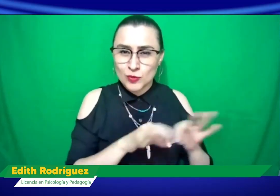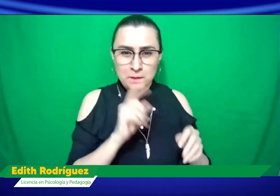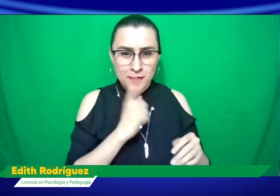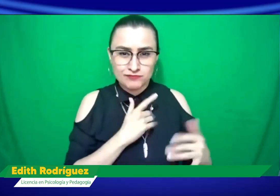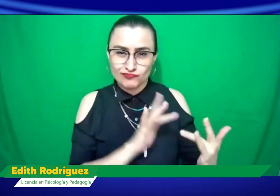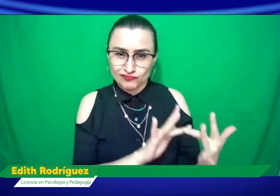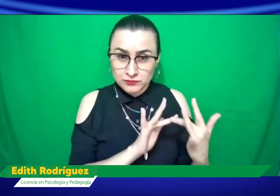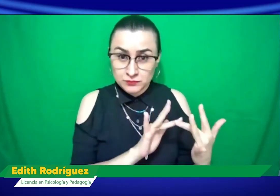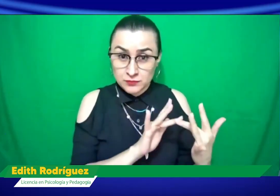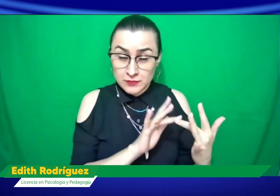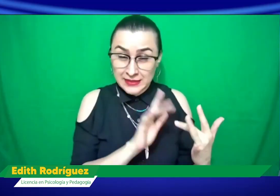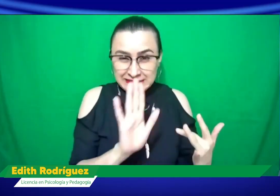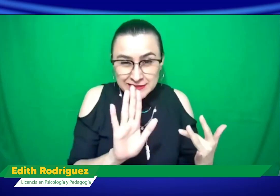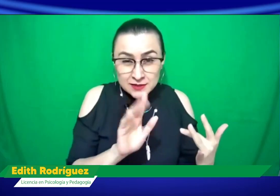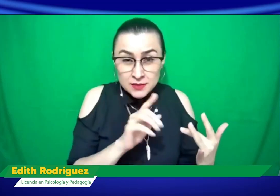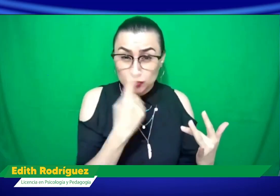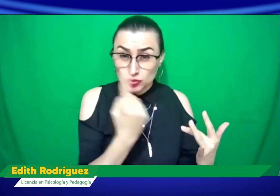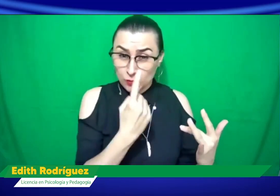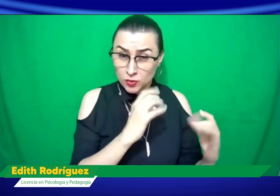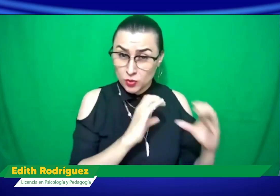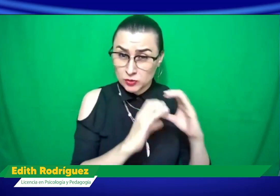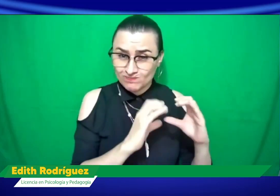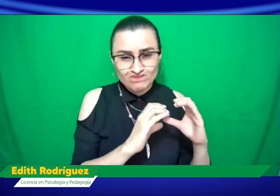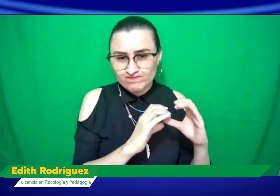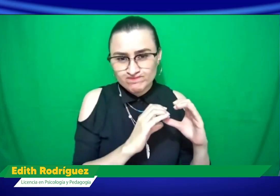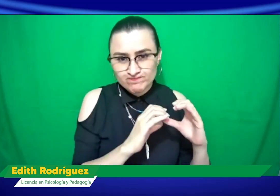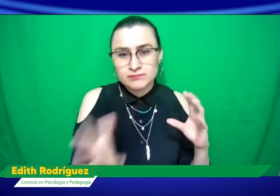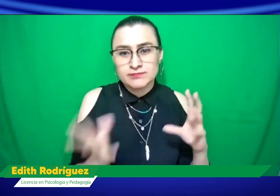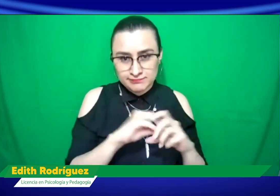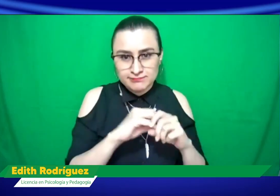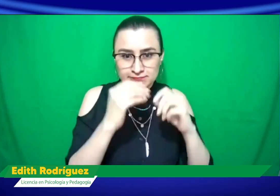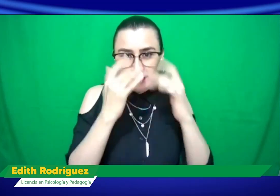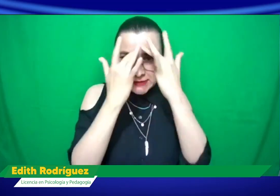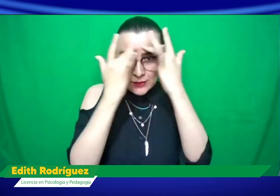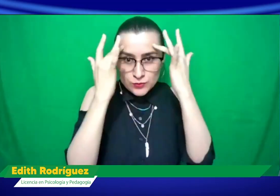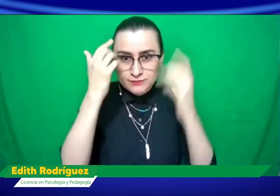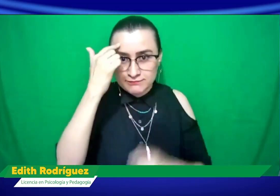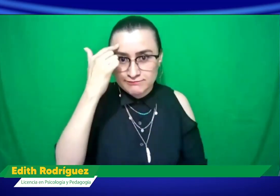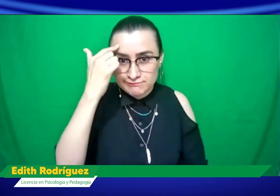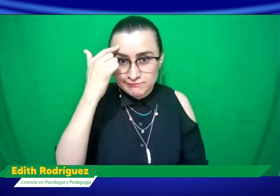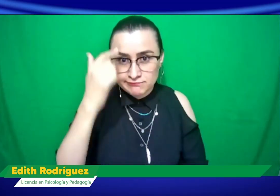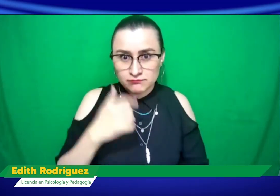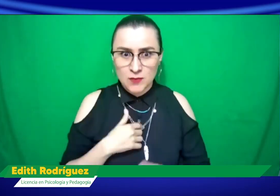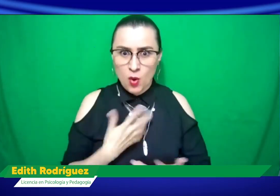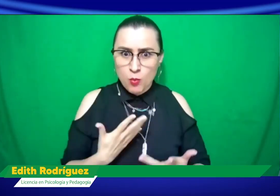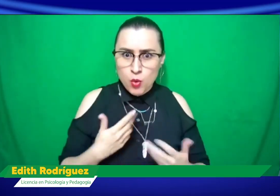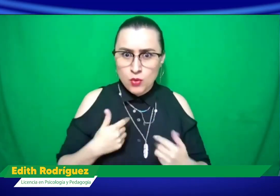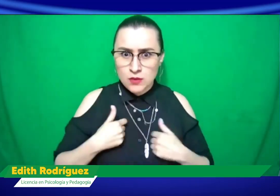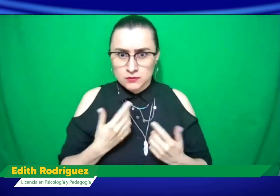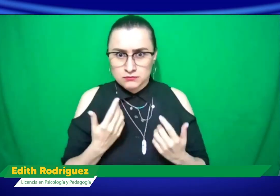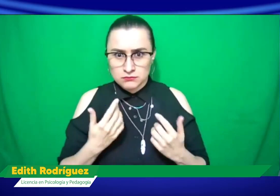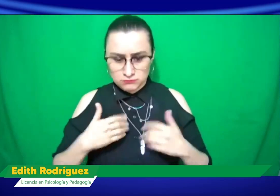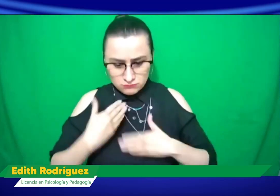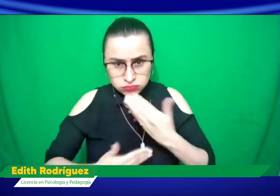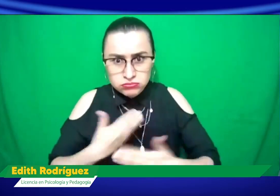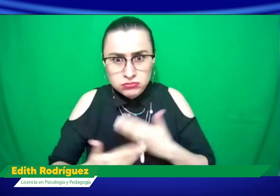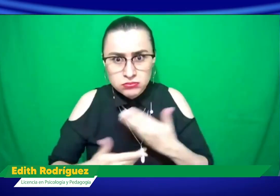porque genera esos procesos de comunicación con las personas sordas, pero como decíamos, no solamente la comunicación, sino la salud mental.